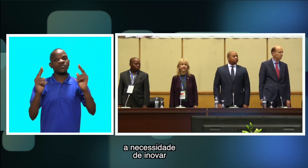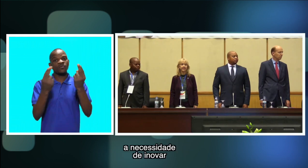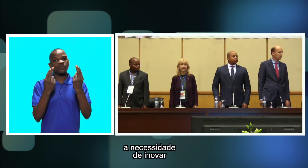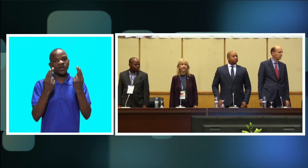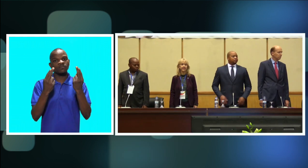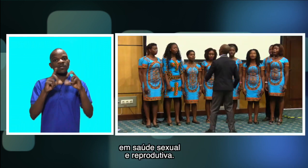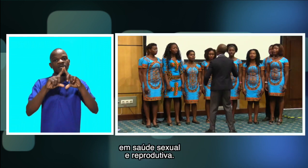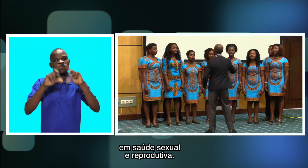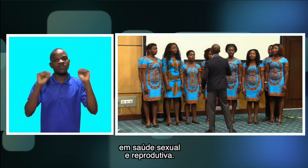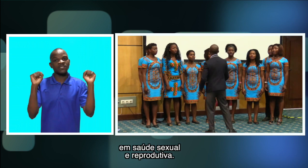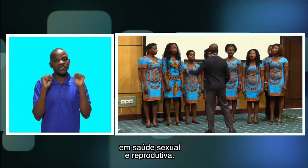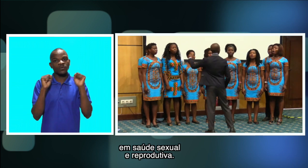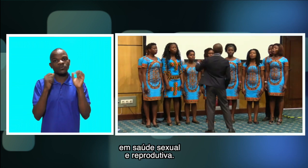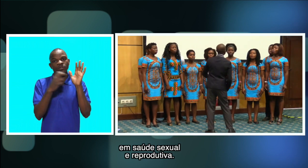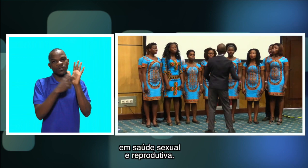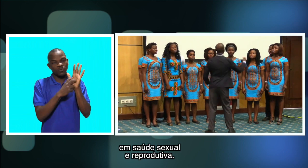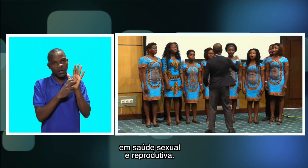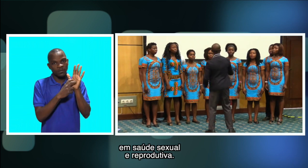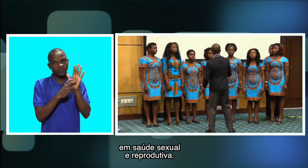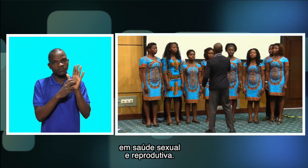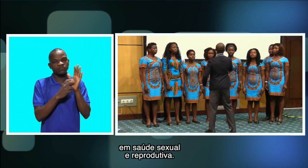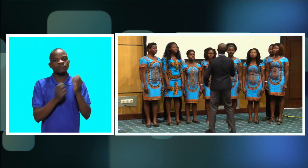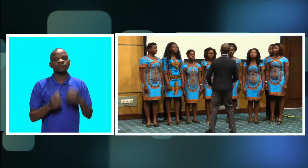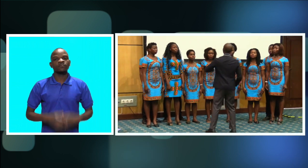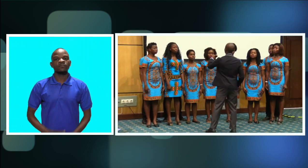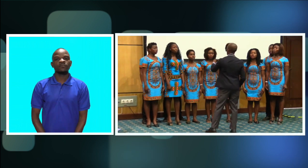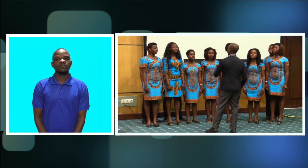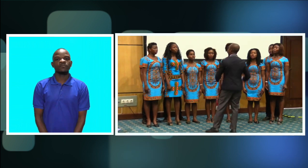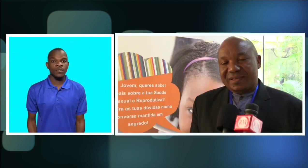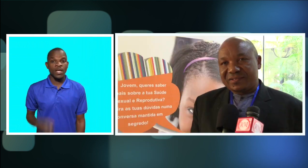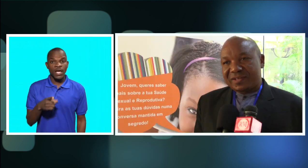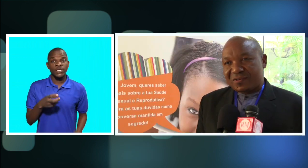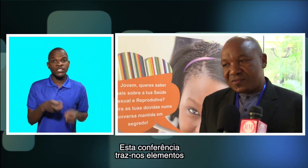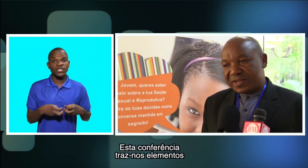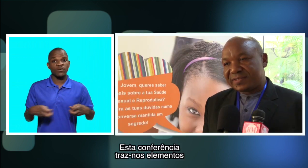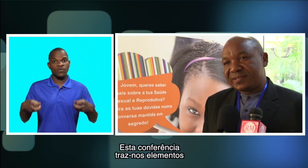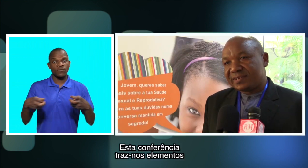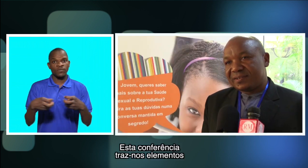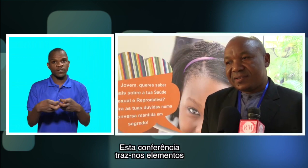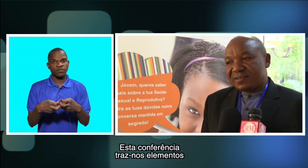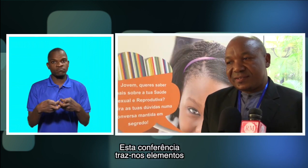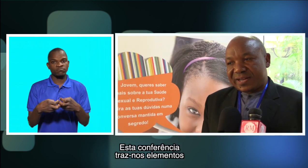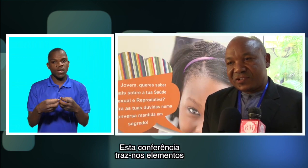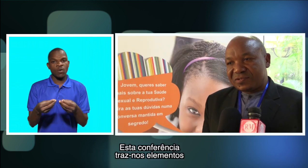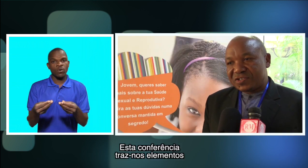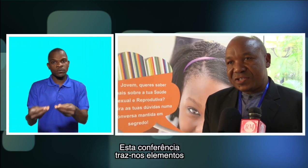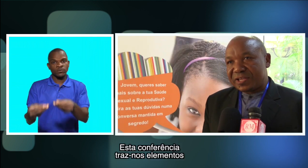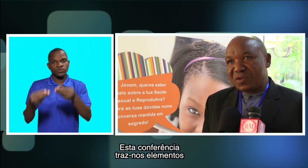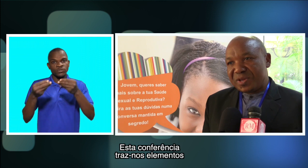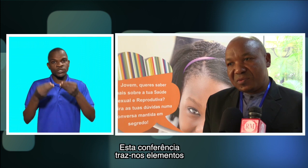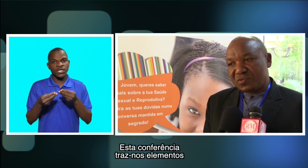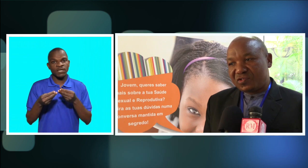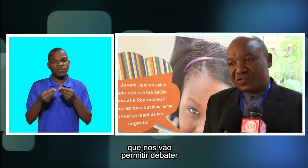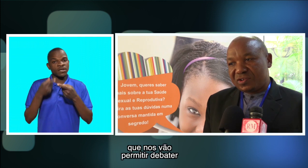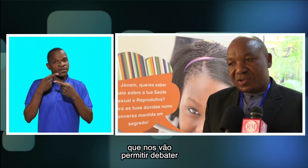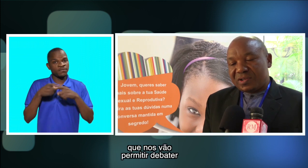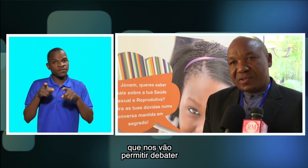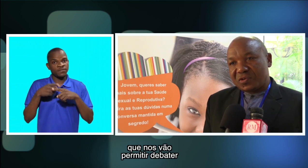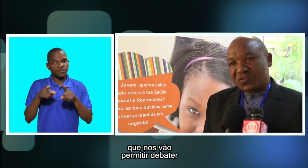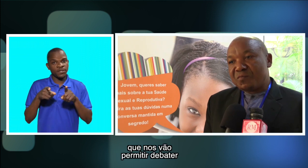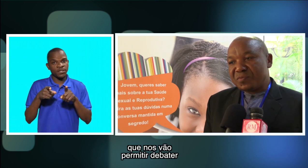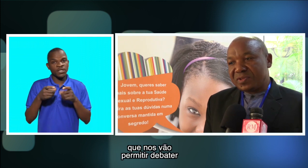necessidade de inovar Em saúde sexual e reprodutiva Esta conferência Traz-nos elementos